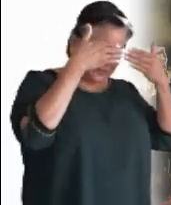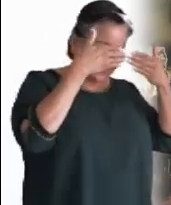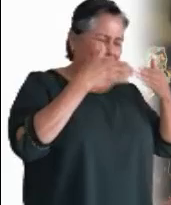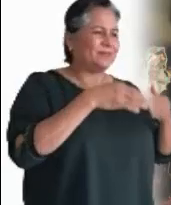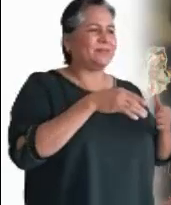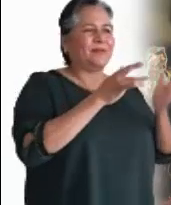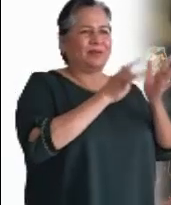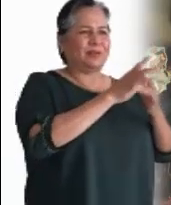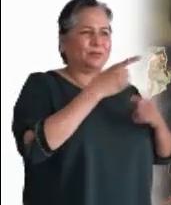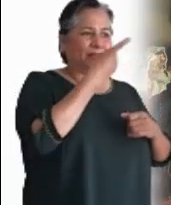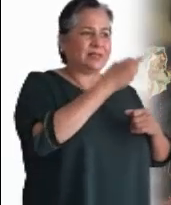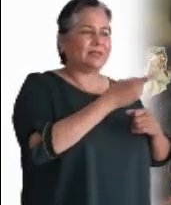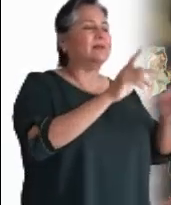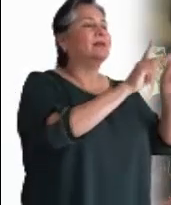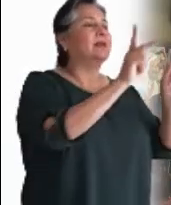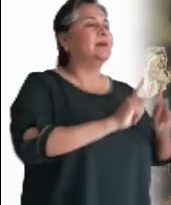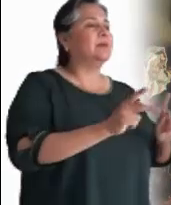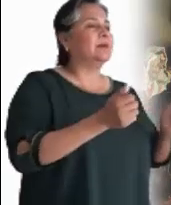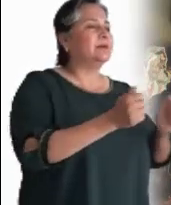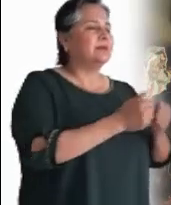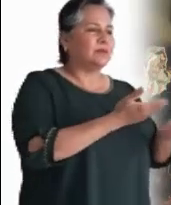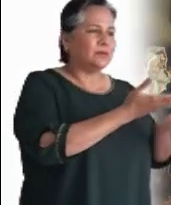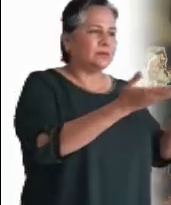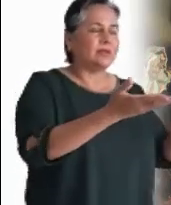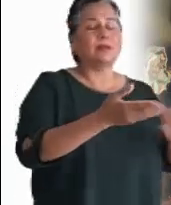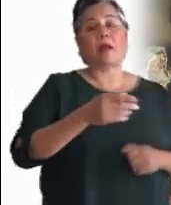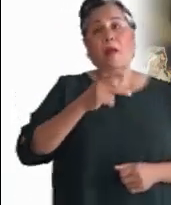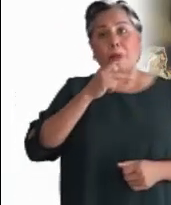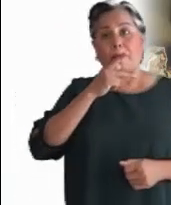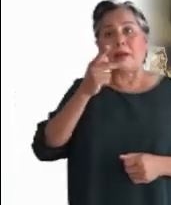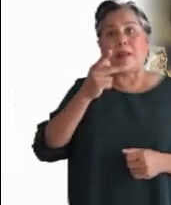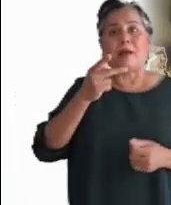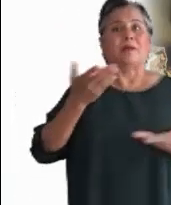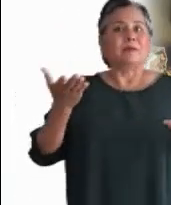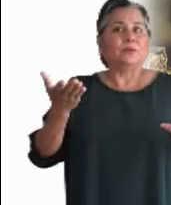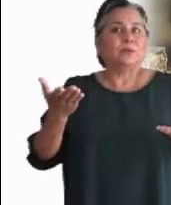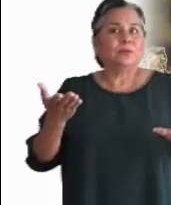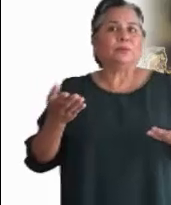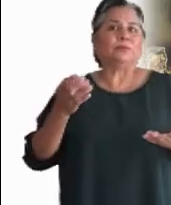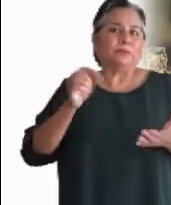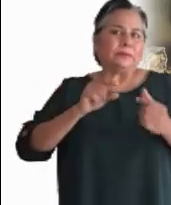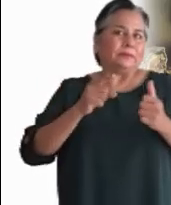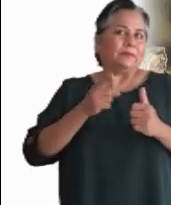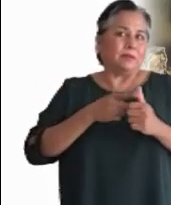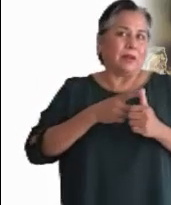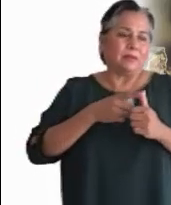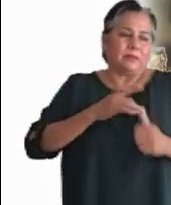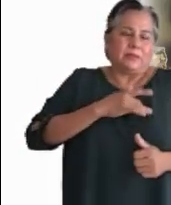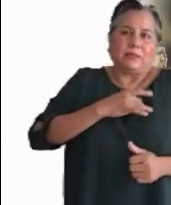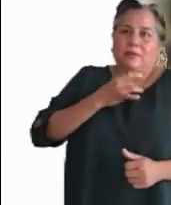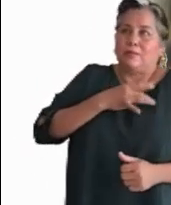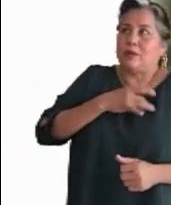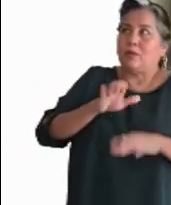la paz esté con ustedes. Palabras que en un primer momento los llenan de temor porque creen ver un